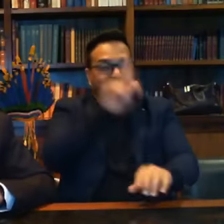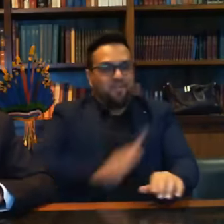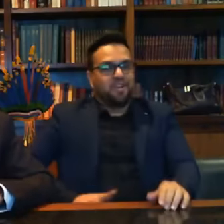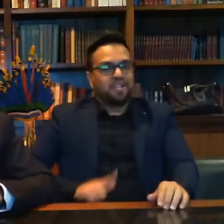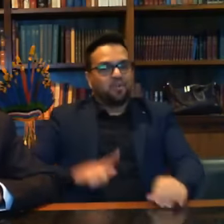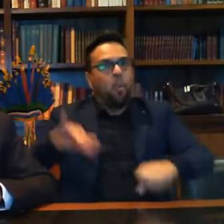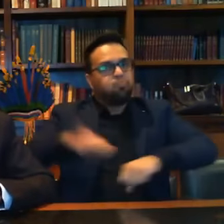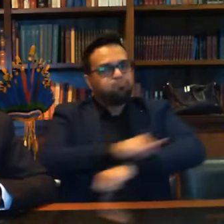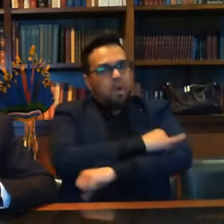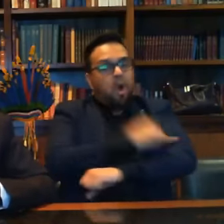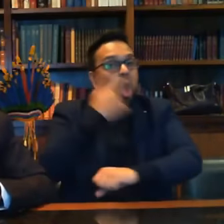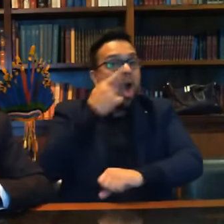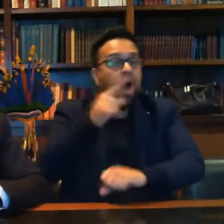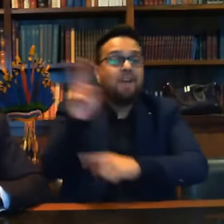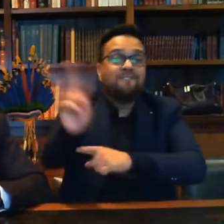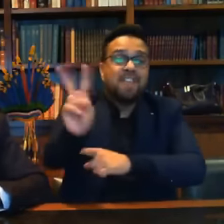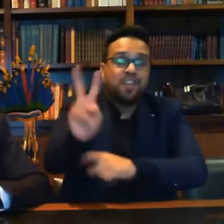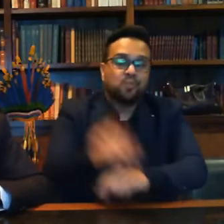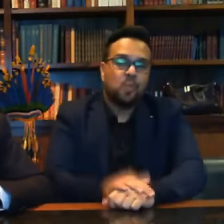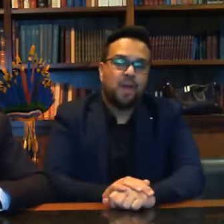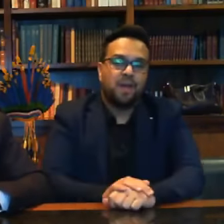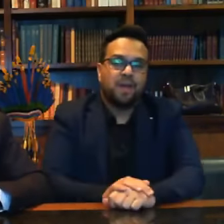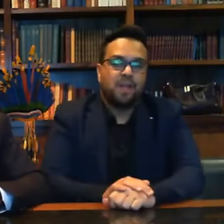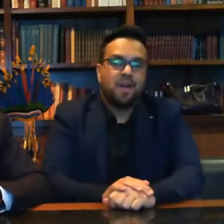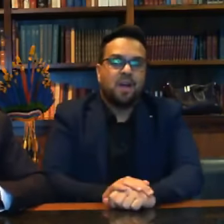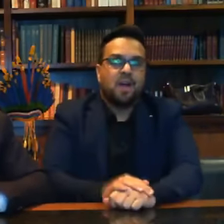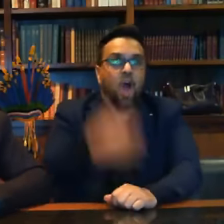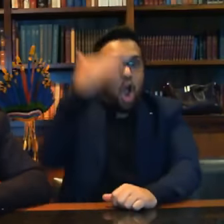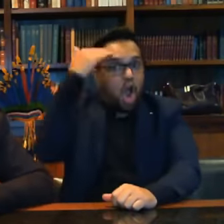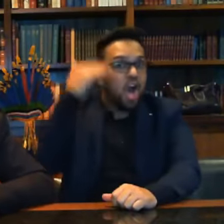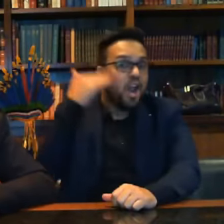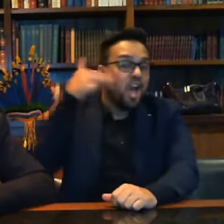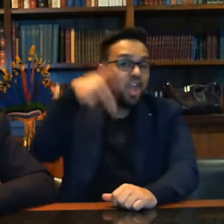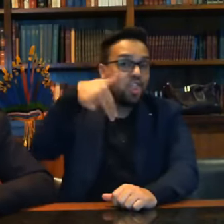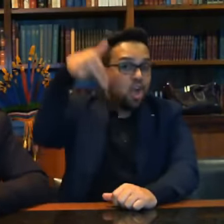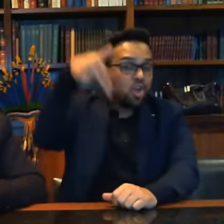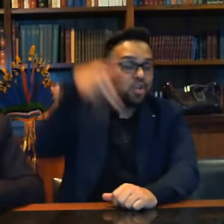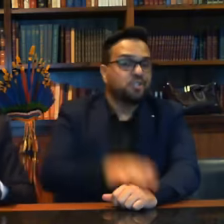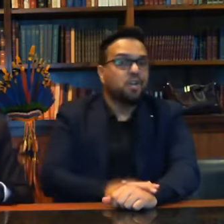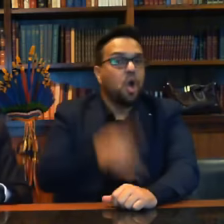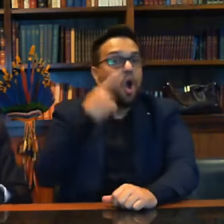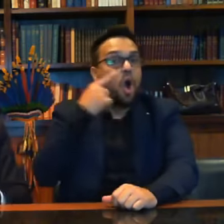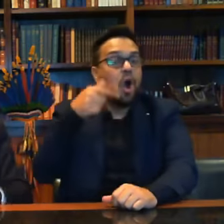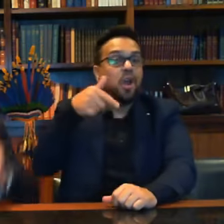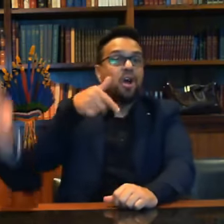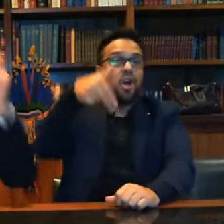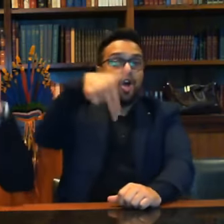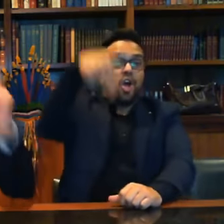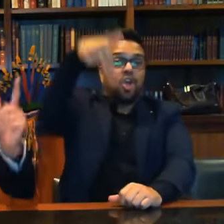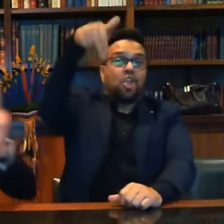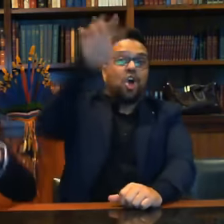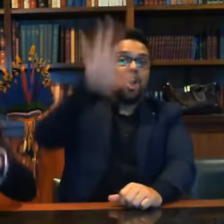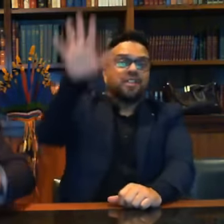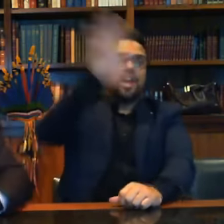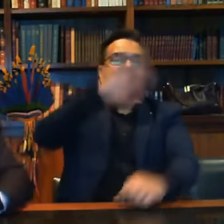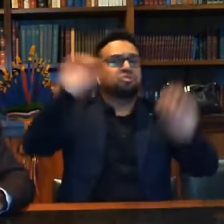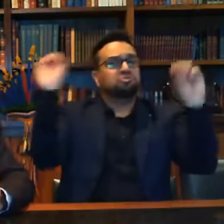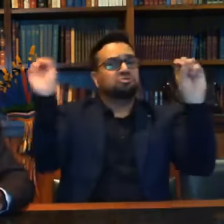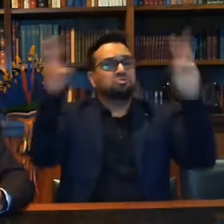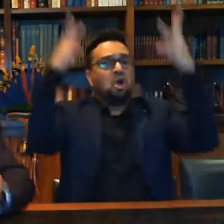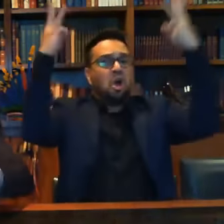olha lá a Coreia do Norte olha o estado aqui do do nosso Nordeste fazendo show miss